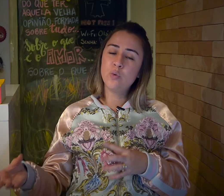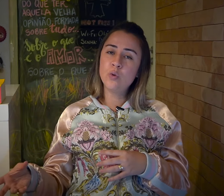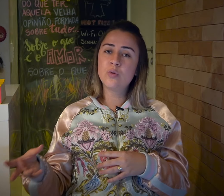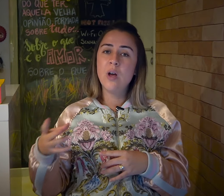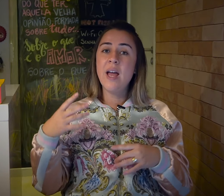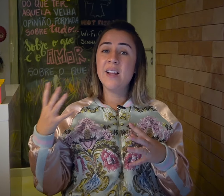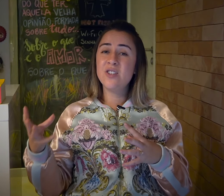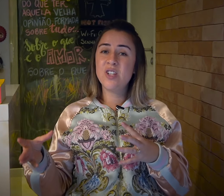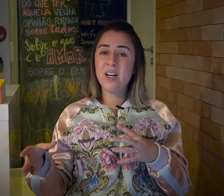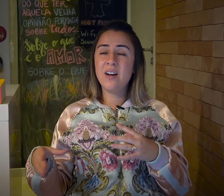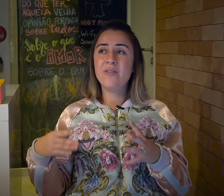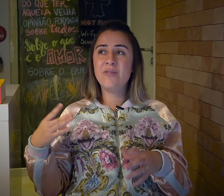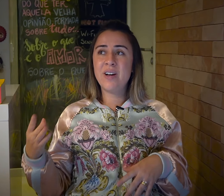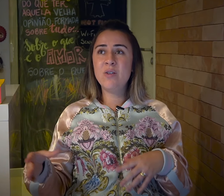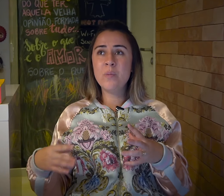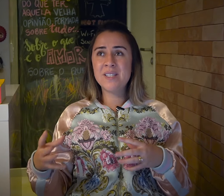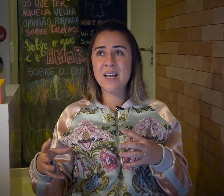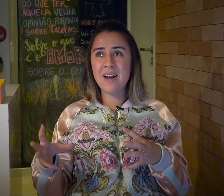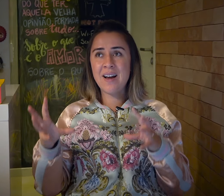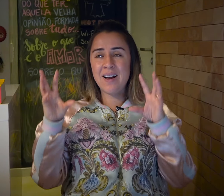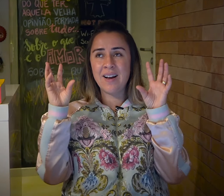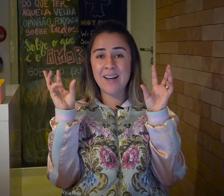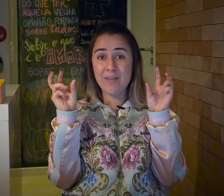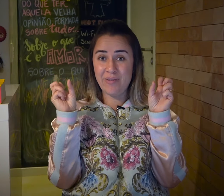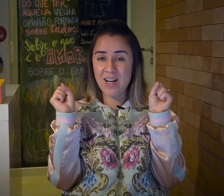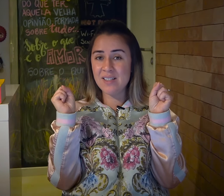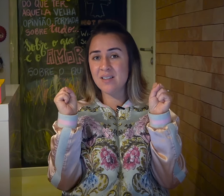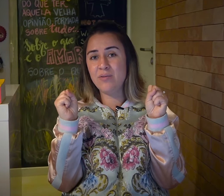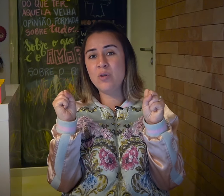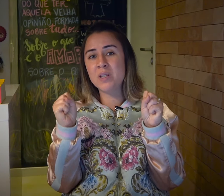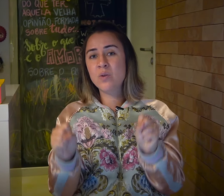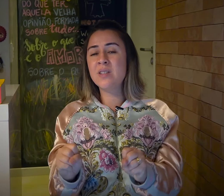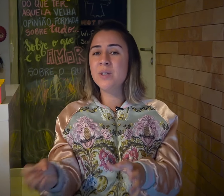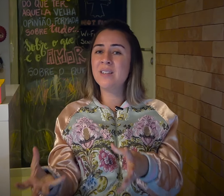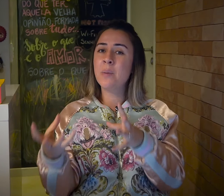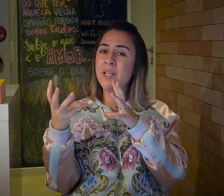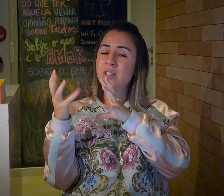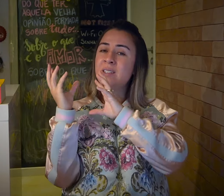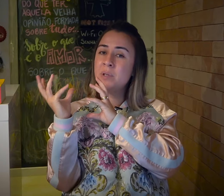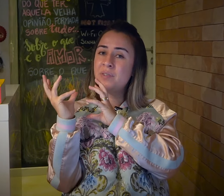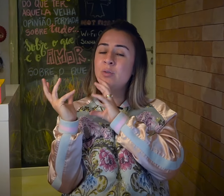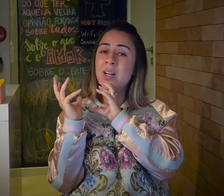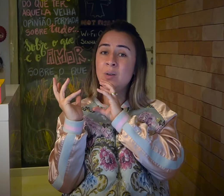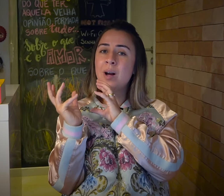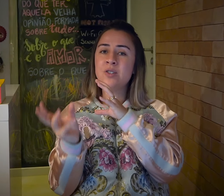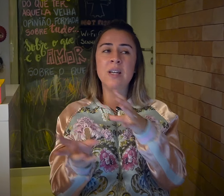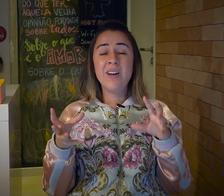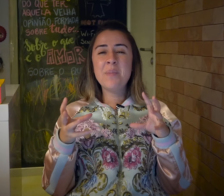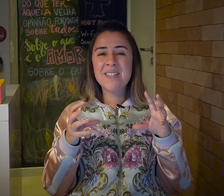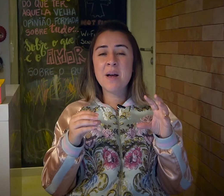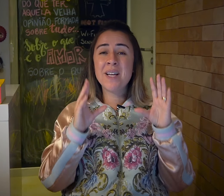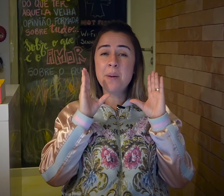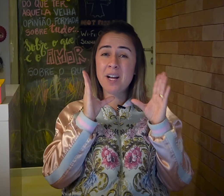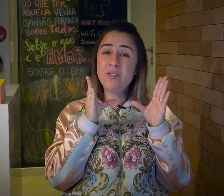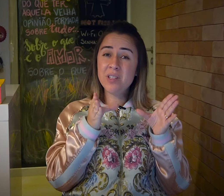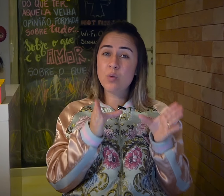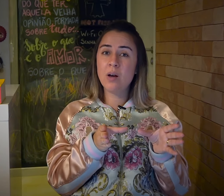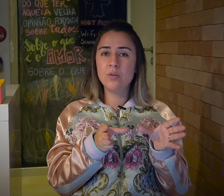adulto, ela já vai começar a gravar essas informações não exatamente nesse hemisfério da linguagem. Vai armazenar mais na parte visual do